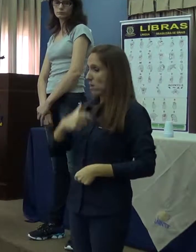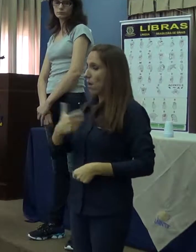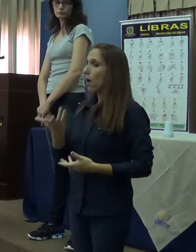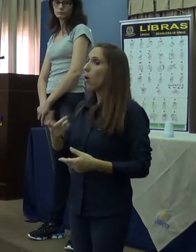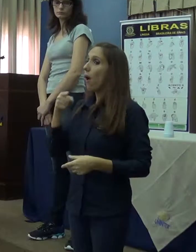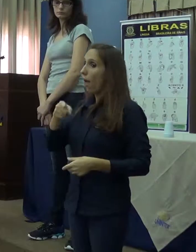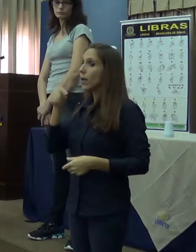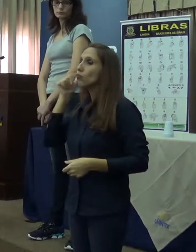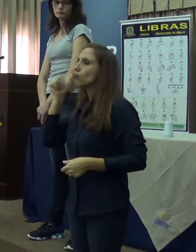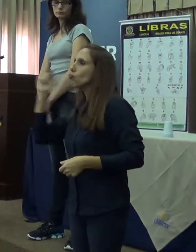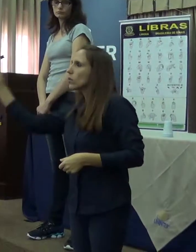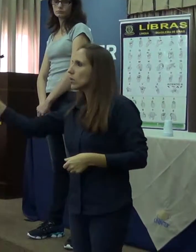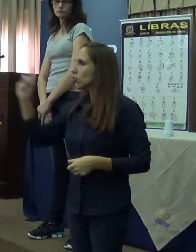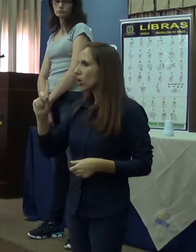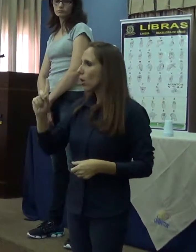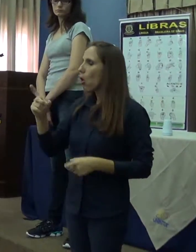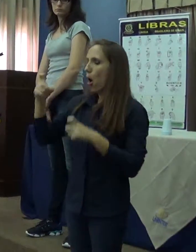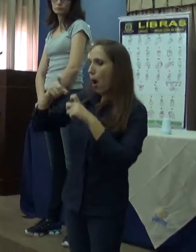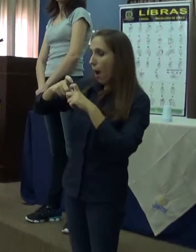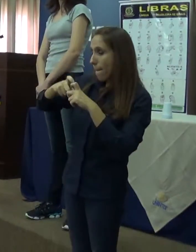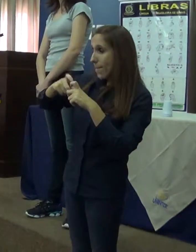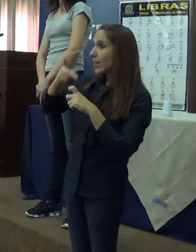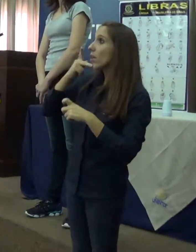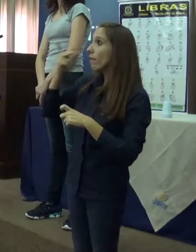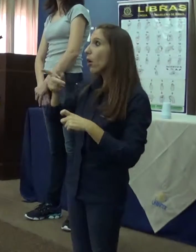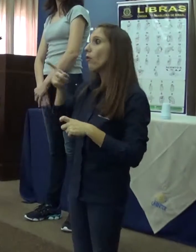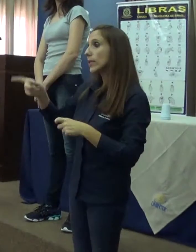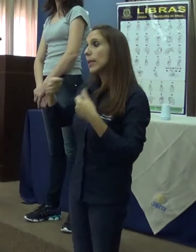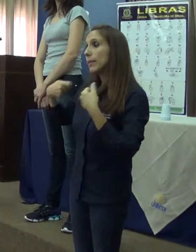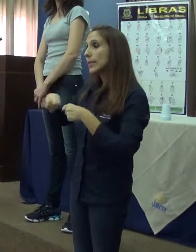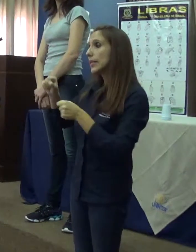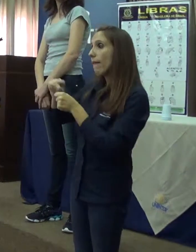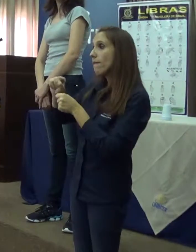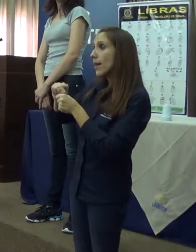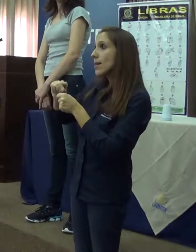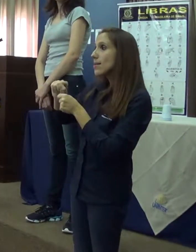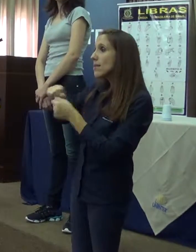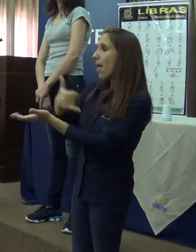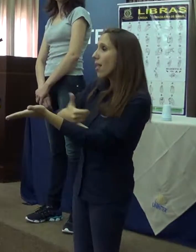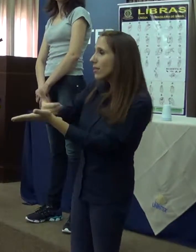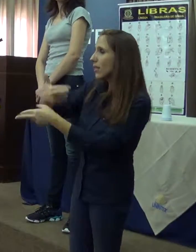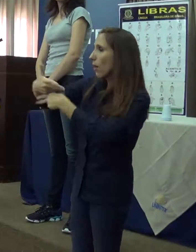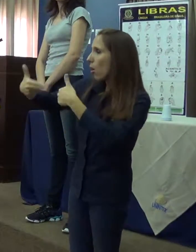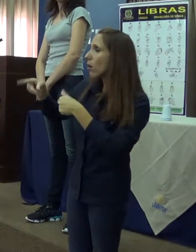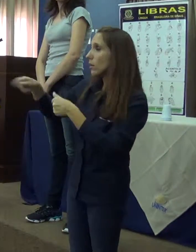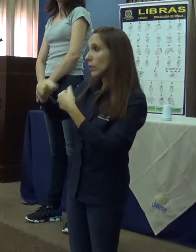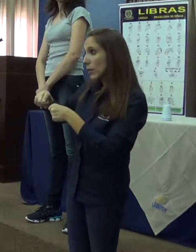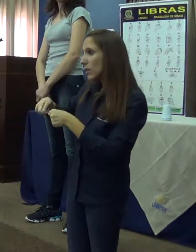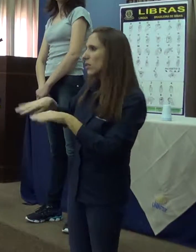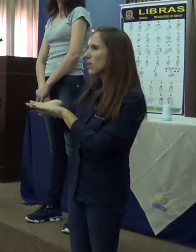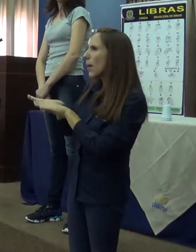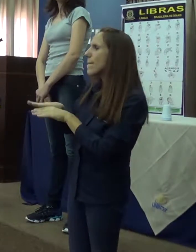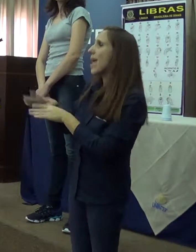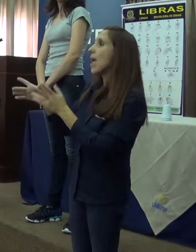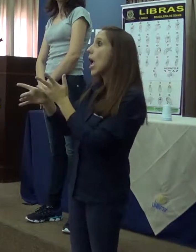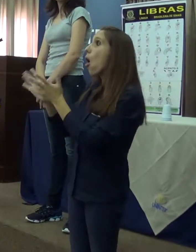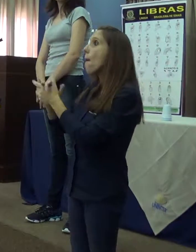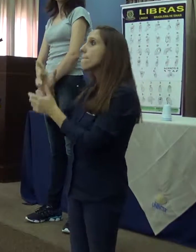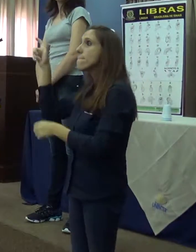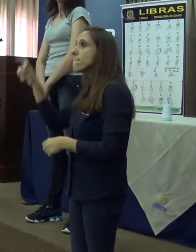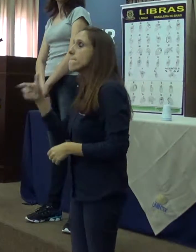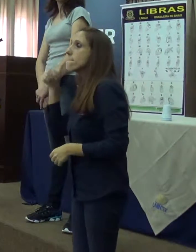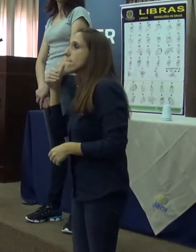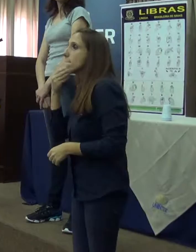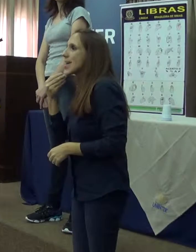ela veio, a médica passou para ela, que ela devia fazer alguns exames e o marido também, que era um espermograma e mais alguns exames que ela deveria